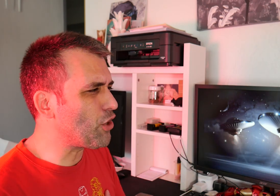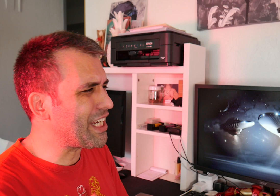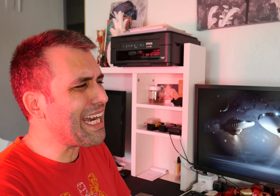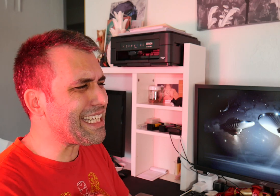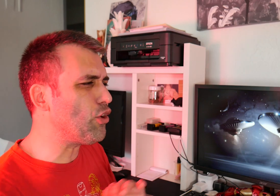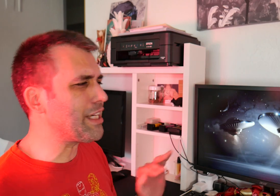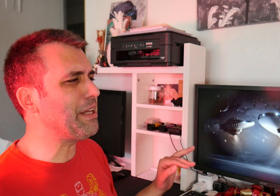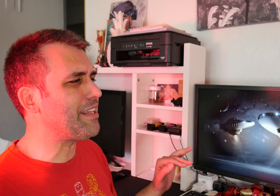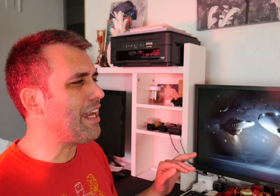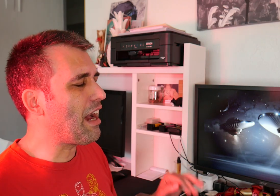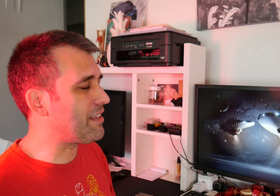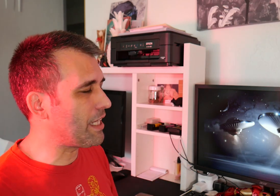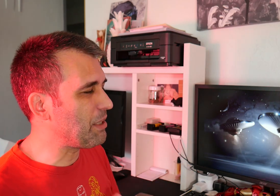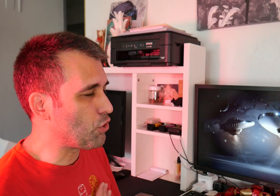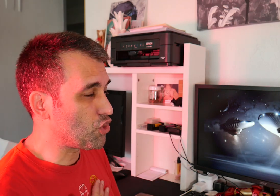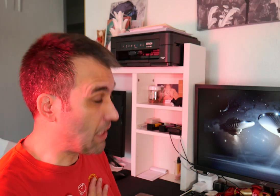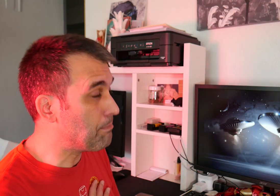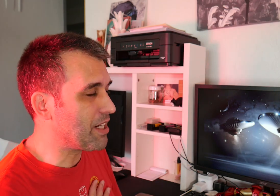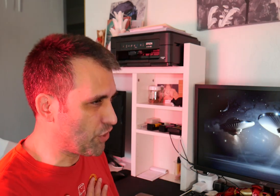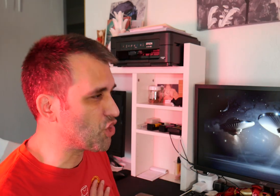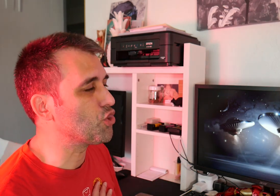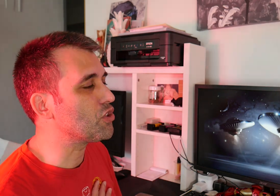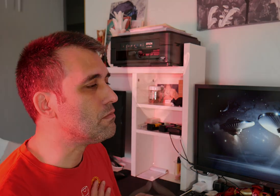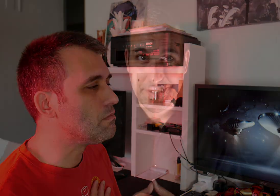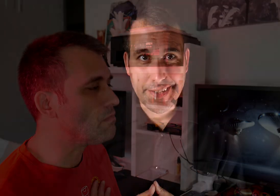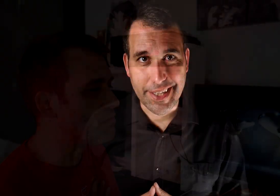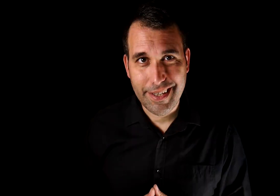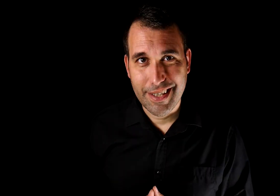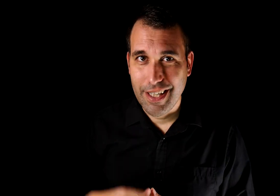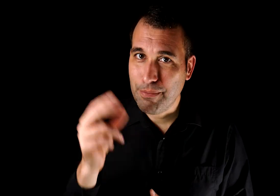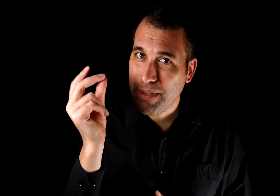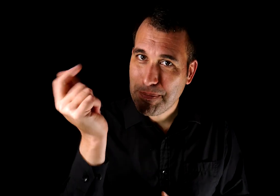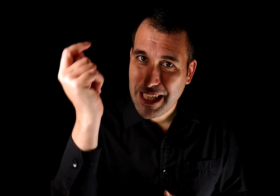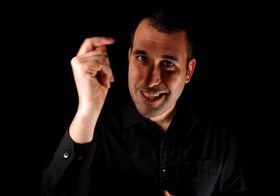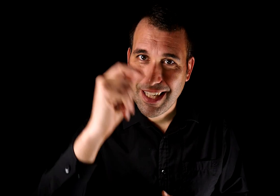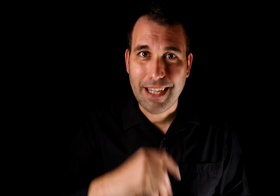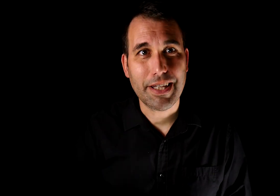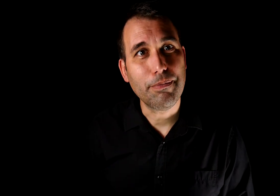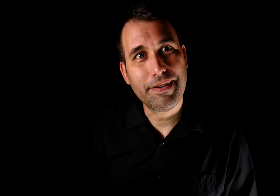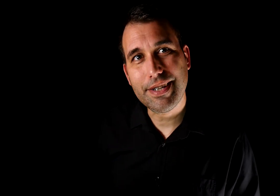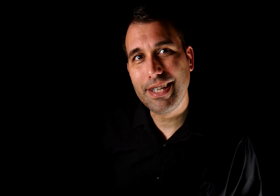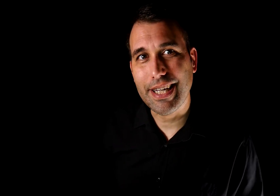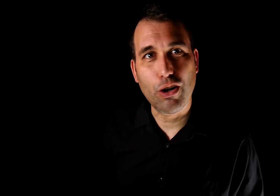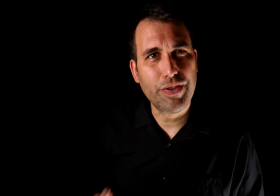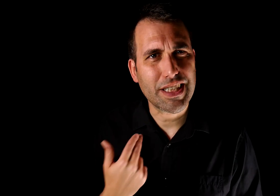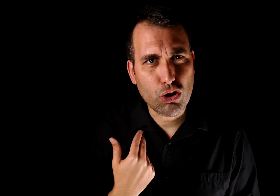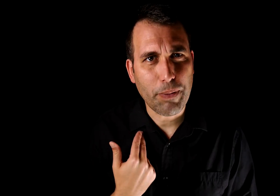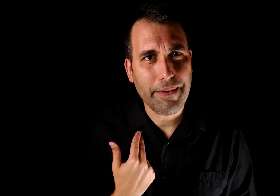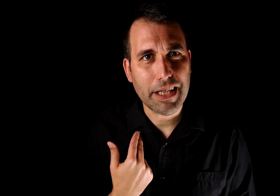niego categóricamente a ceder a métodos tan vergonzosos. Es convincente, ¿eh? En un plisplas acaba de convencerte de que confíes en su palabra